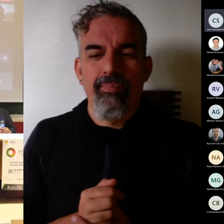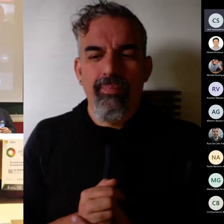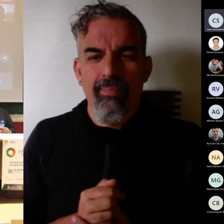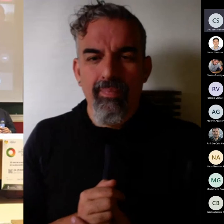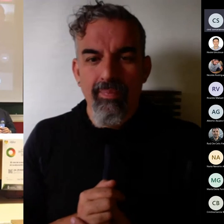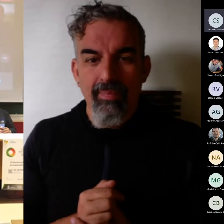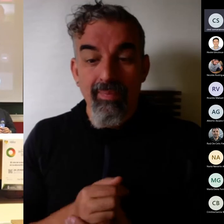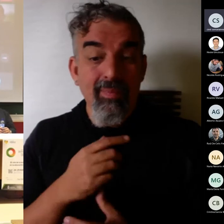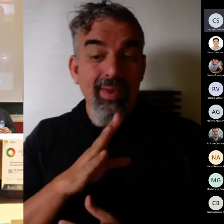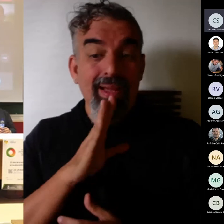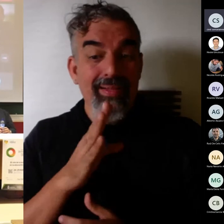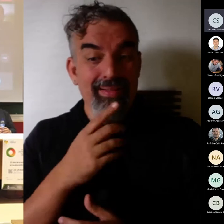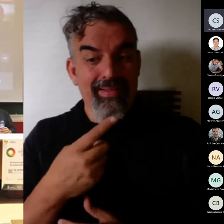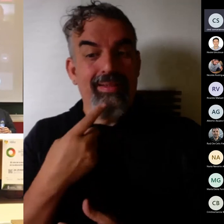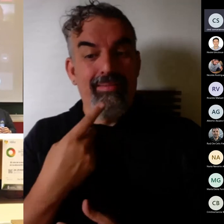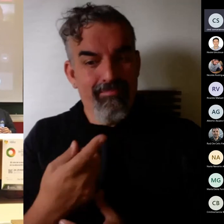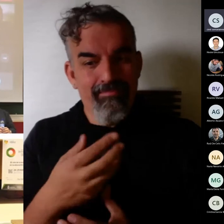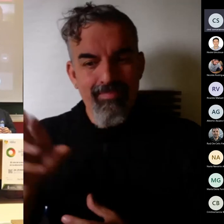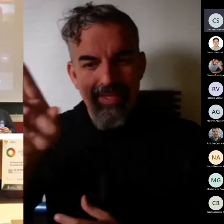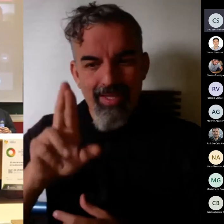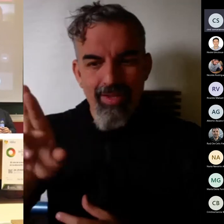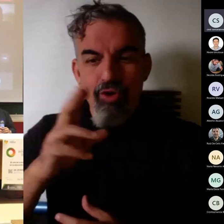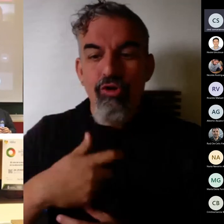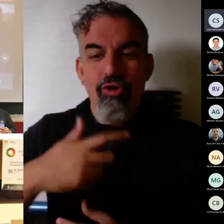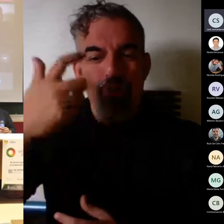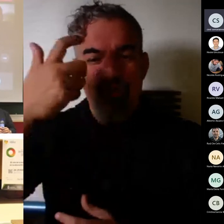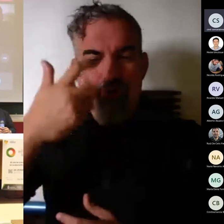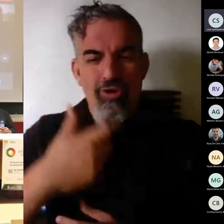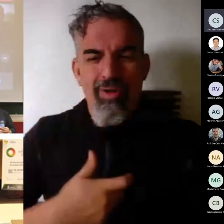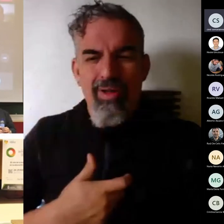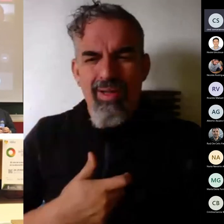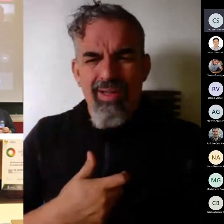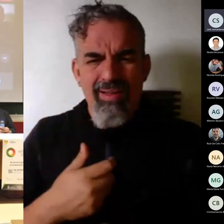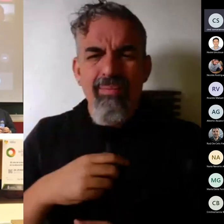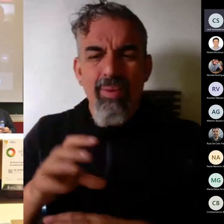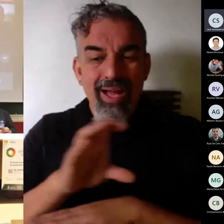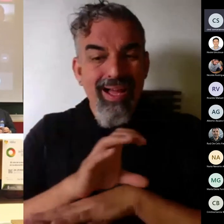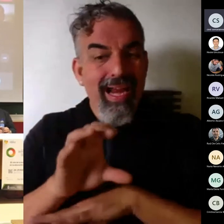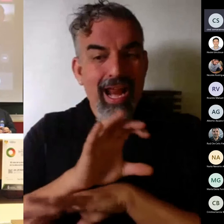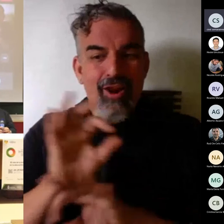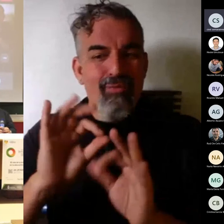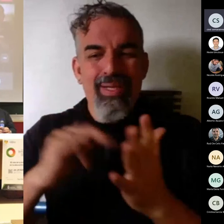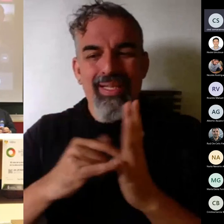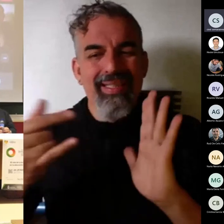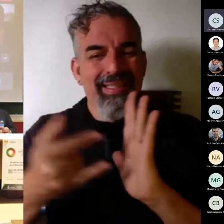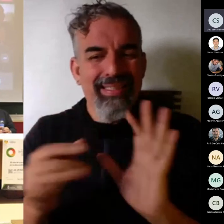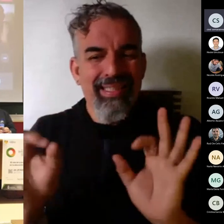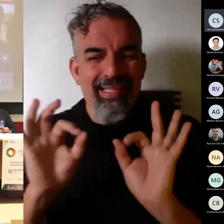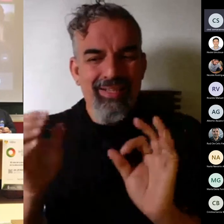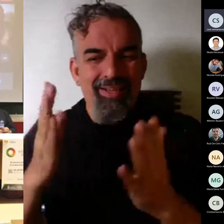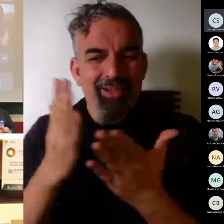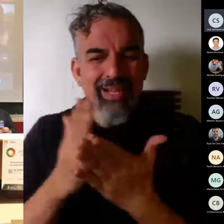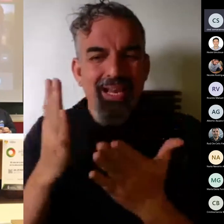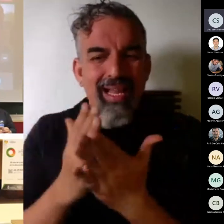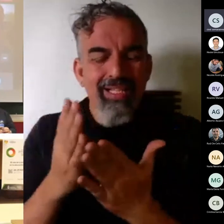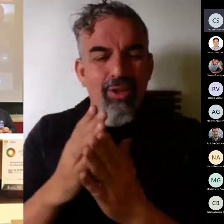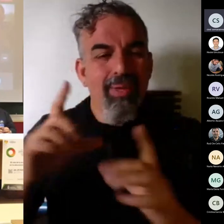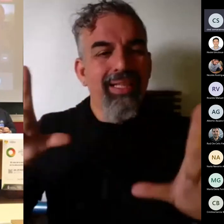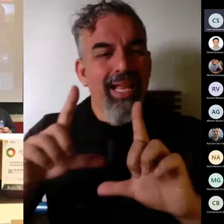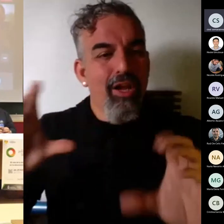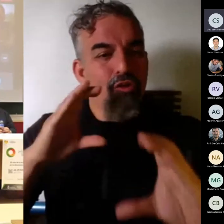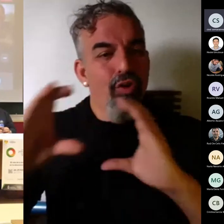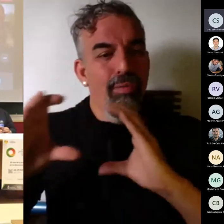Estaba diciendo que yo de clase en carreras técnicas de clase en las ingenierías de Telecomunicación